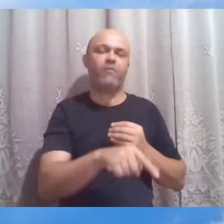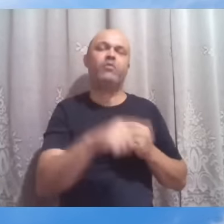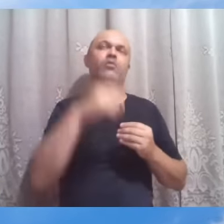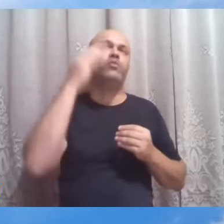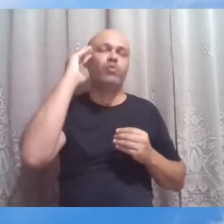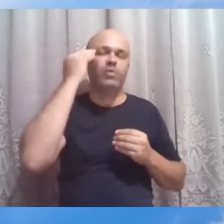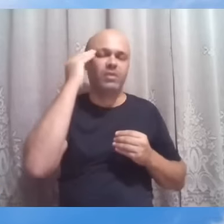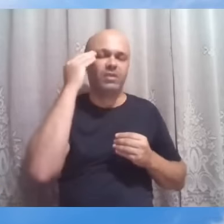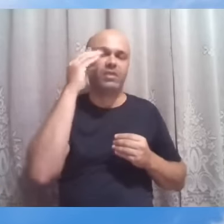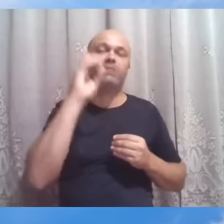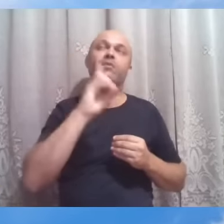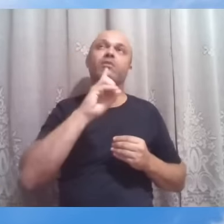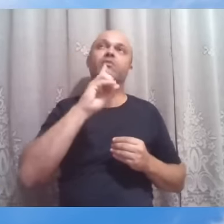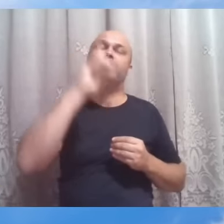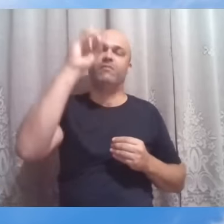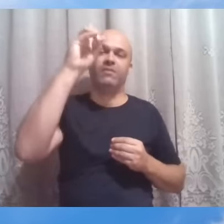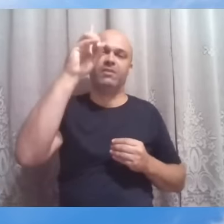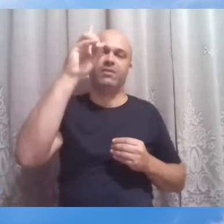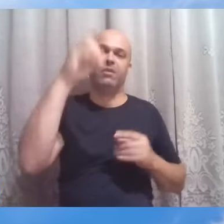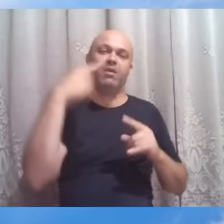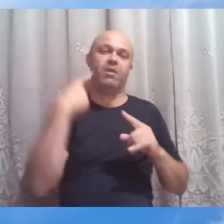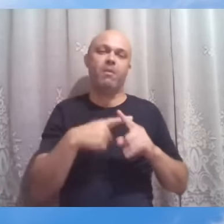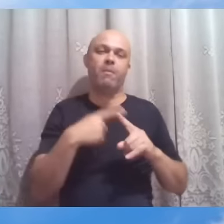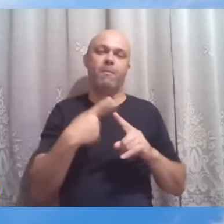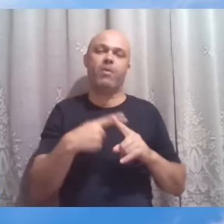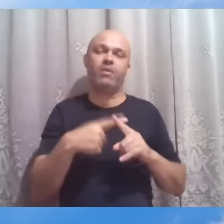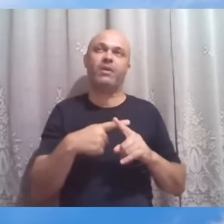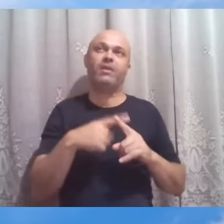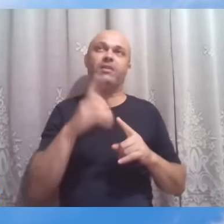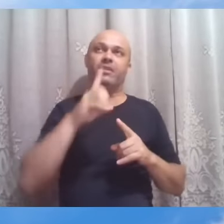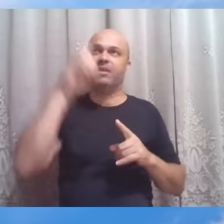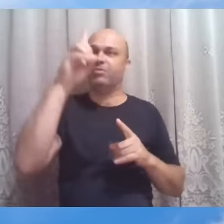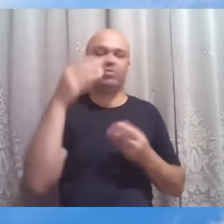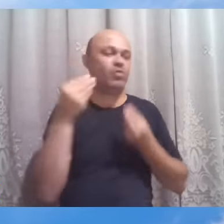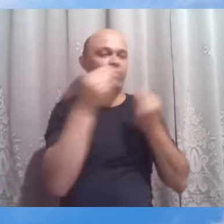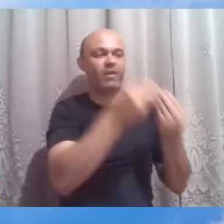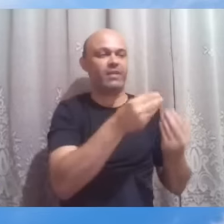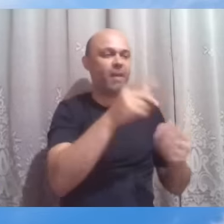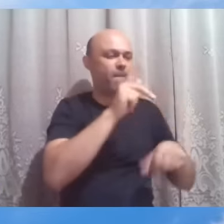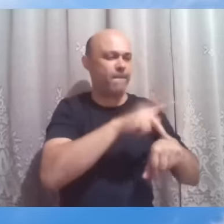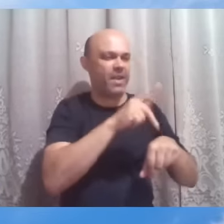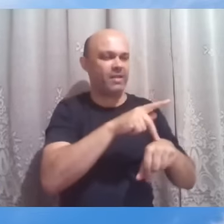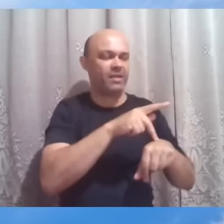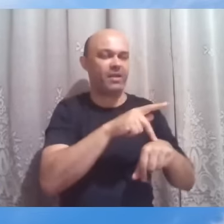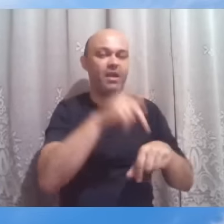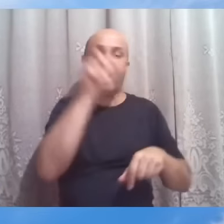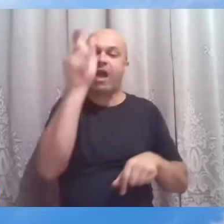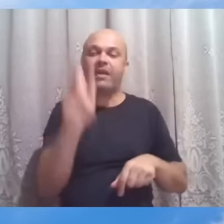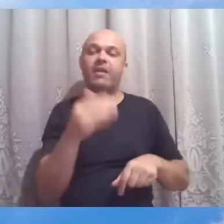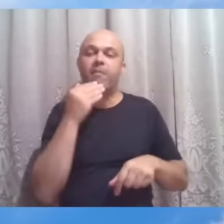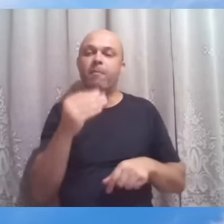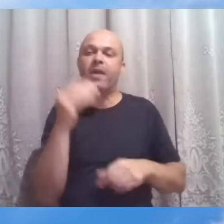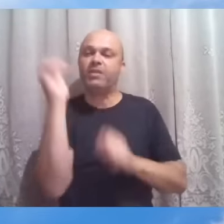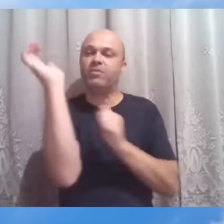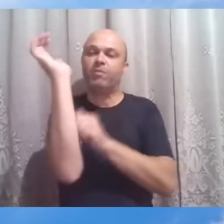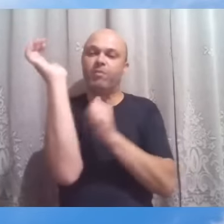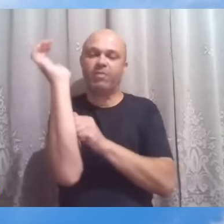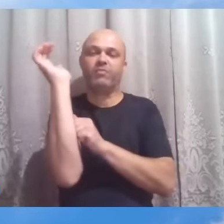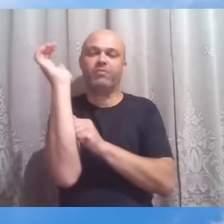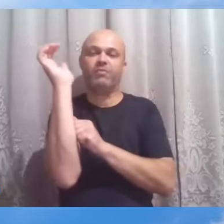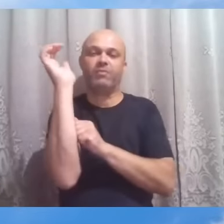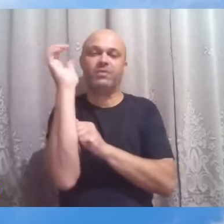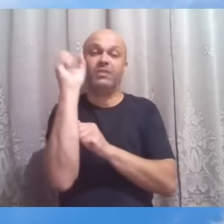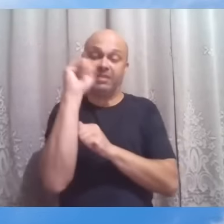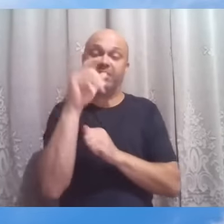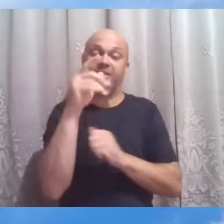o Senhor jamais oferece pedras ao filho que pede pão. Então, se vem a luta, se vem a dor, é porque ela é